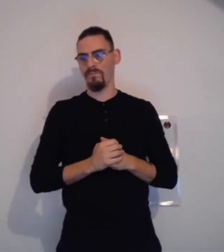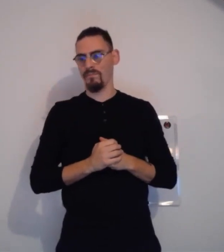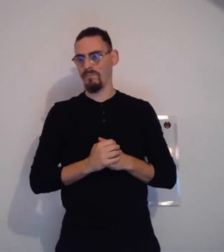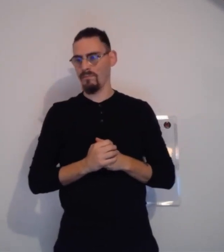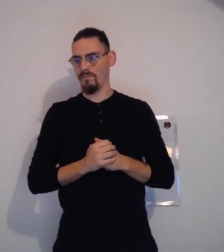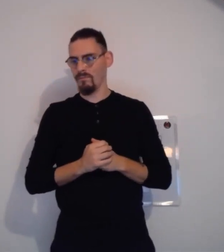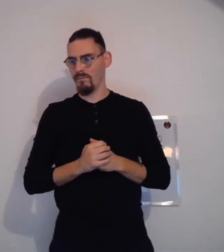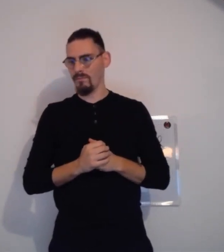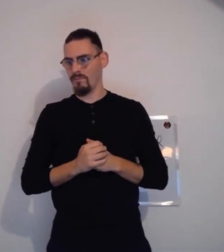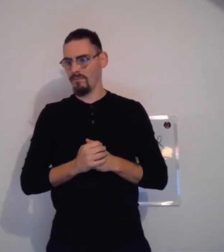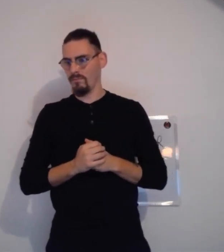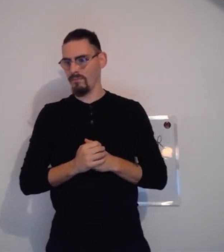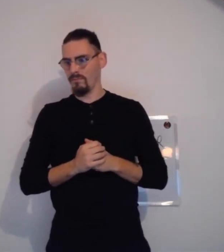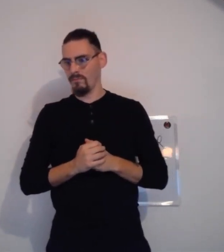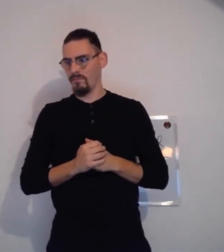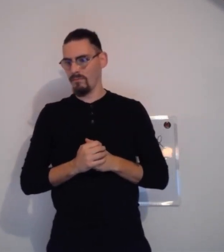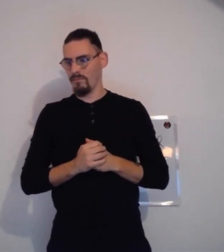vers nous, vers moi.